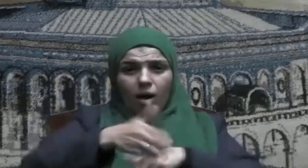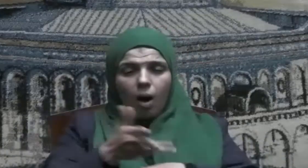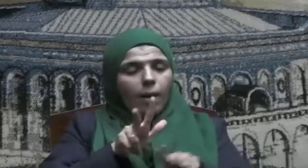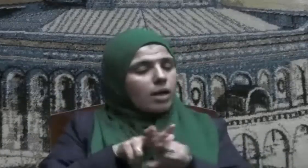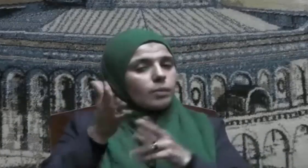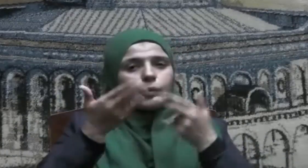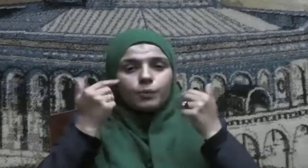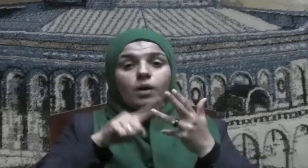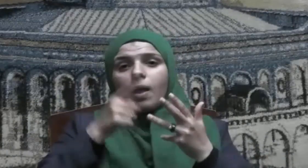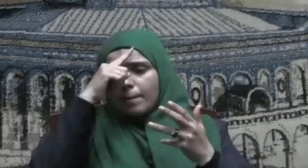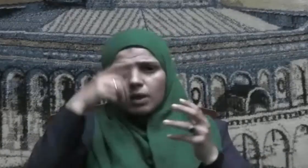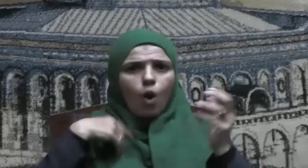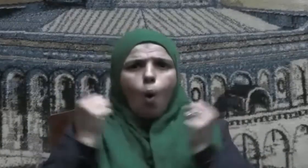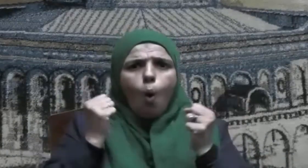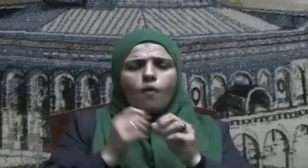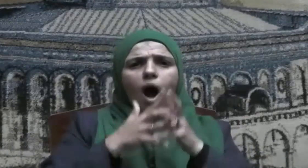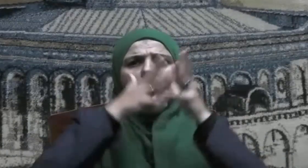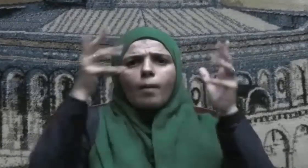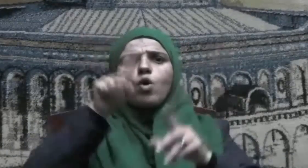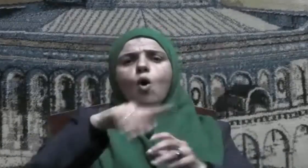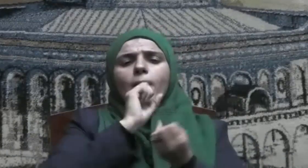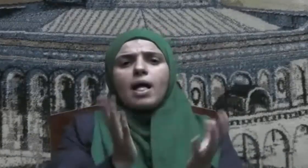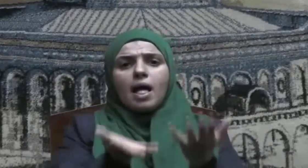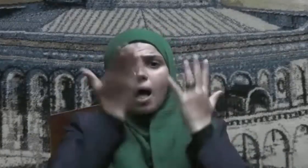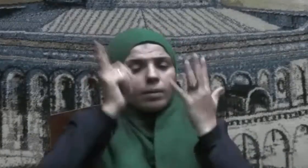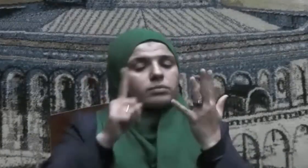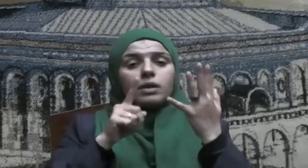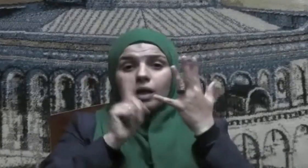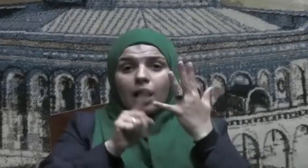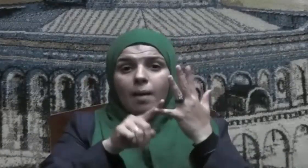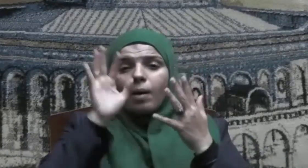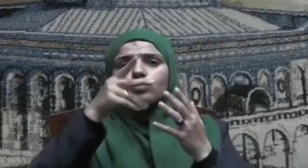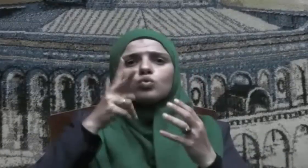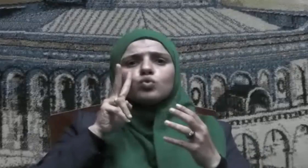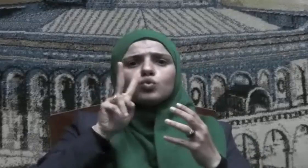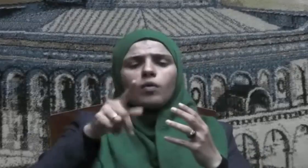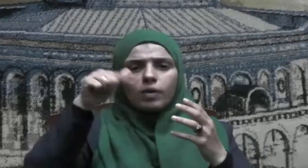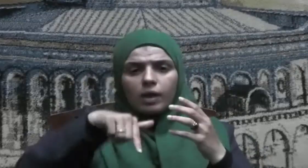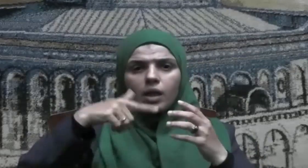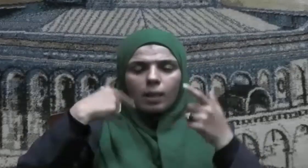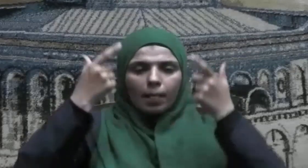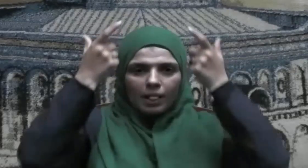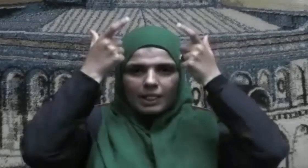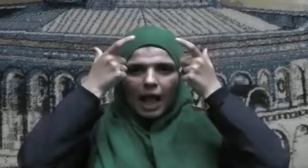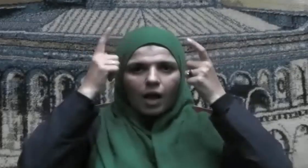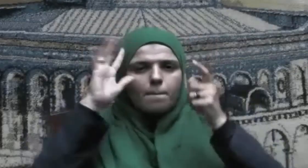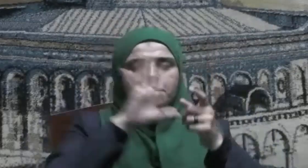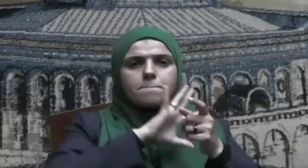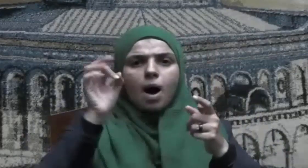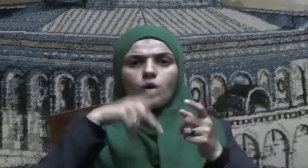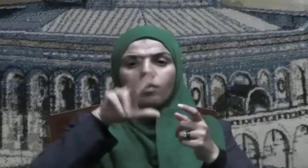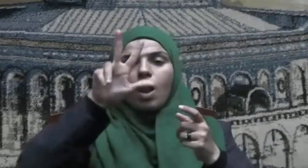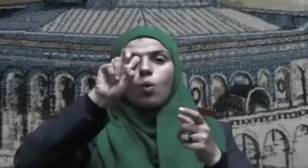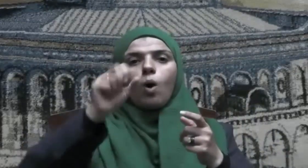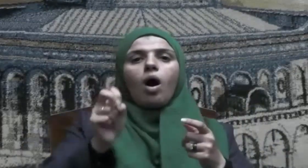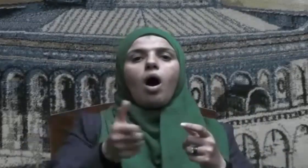الفزع الأكبر ويوضم على رأسه تاج وقار أي قوتة منها